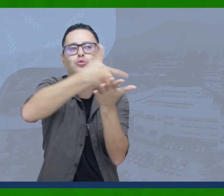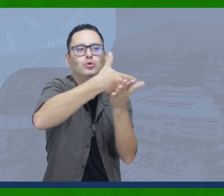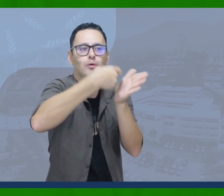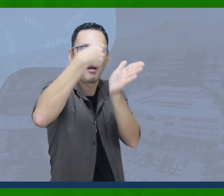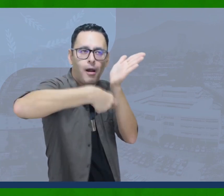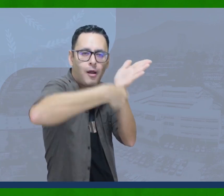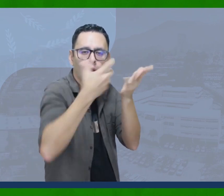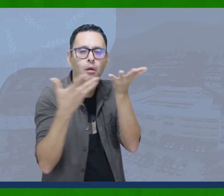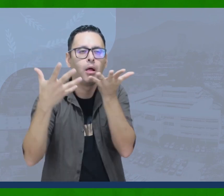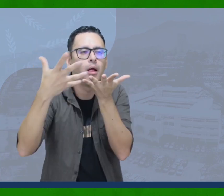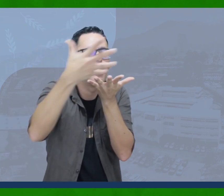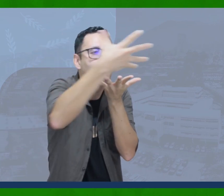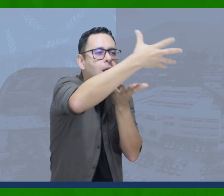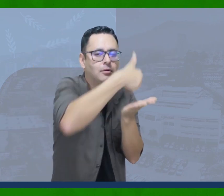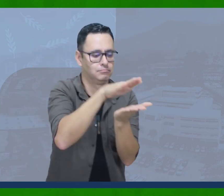hacen sugerencias y correcciones.